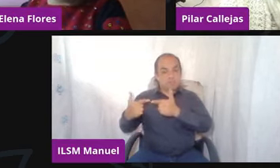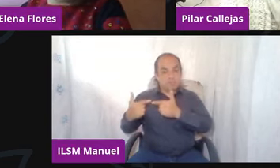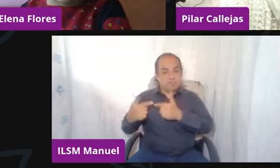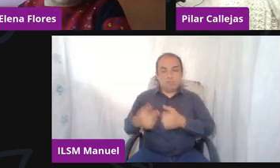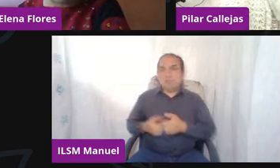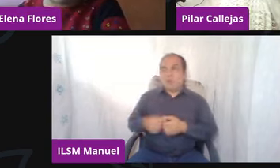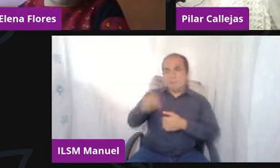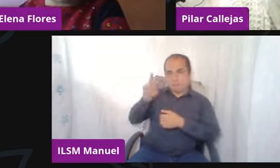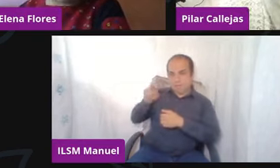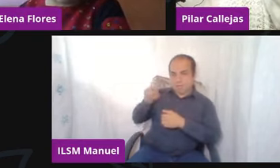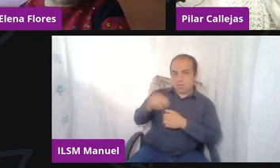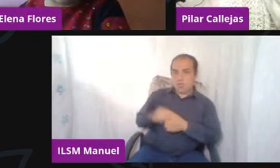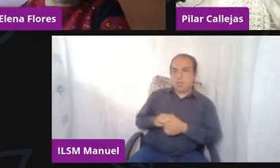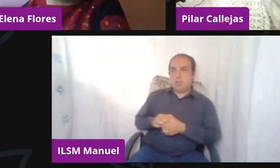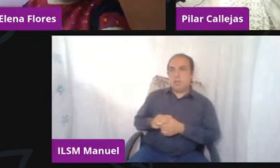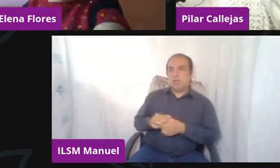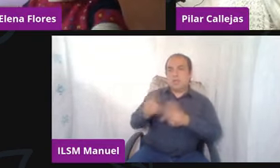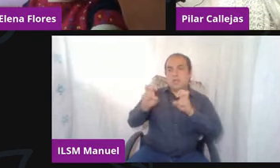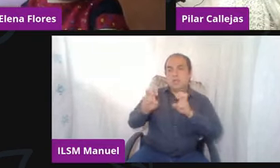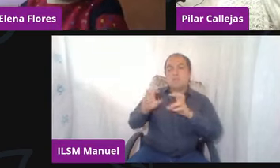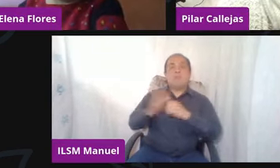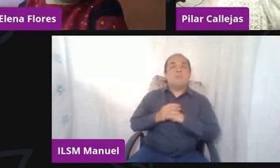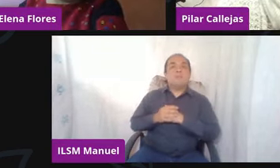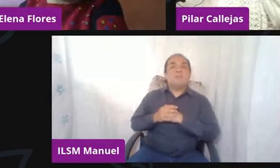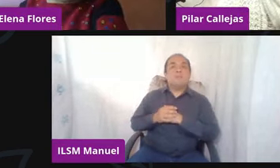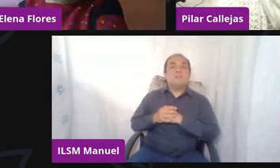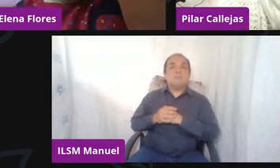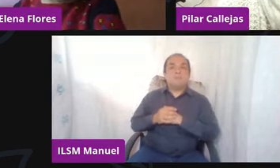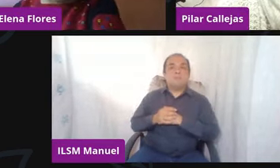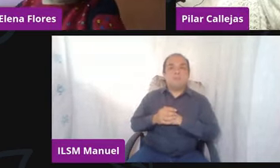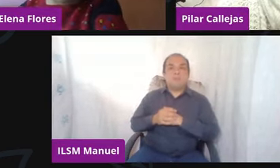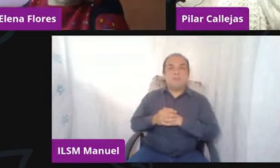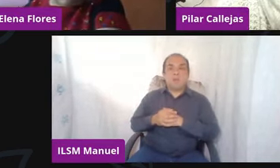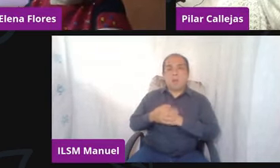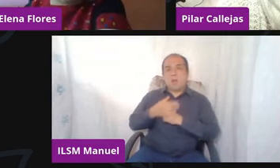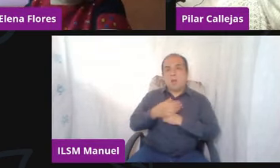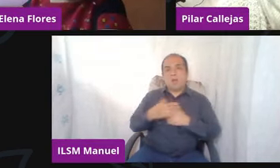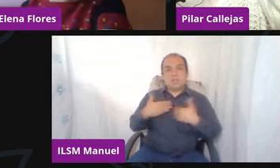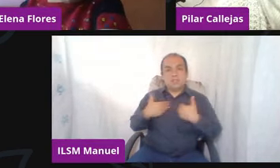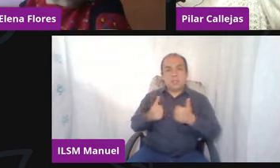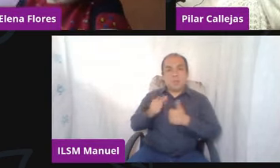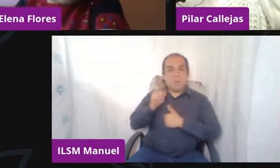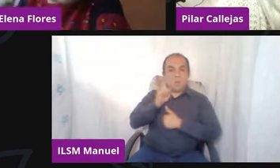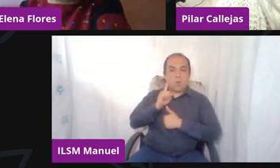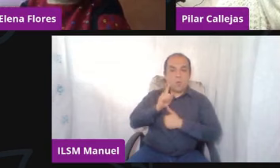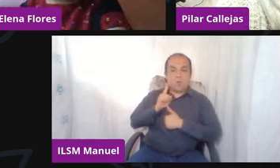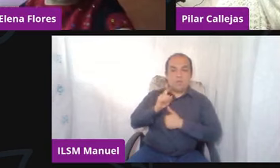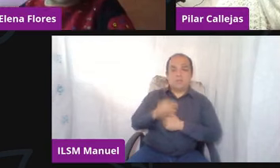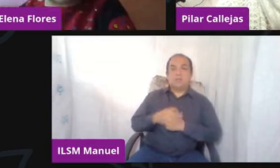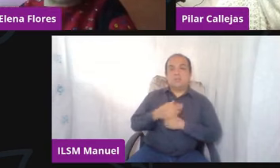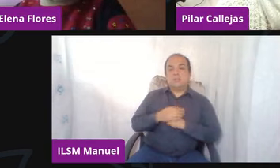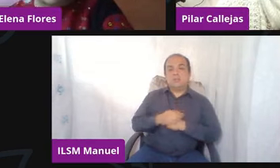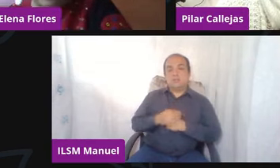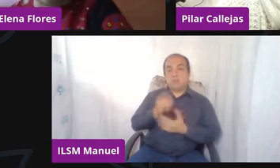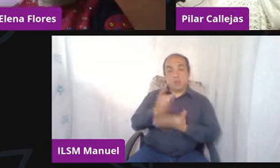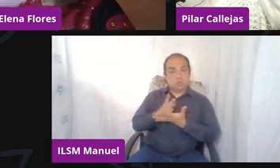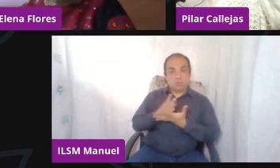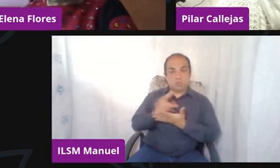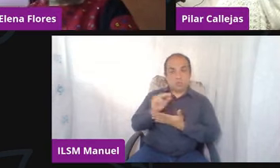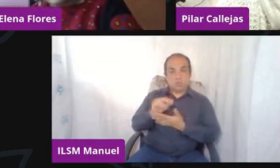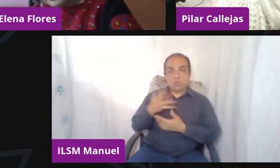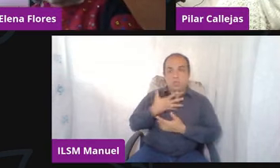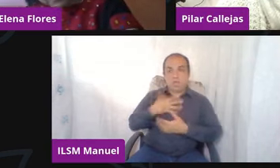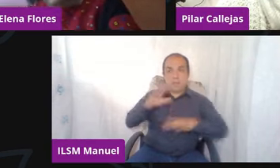no solo aplica a la mujer cuando nos ponemos dicen por allí los lentes o las gafas moradas bueno pues estas cosas son las que se miran